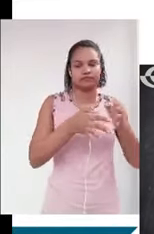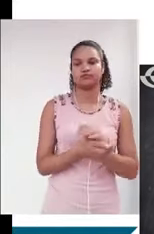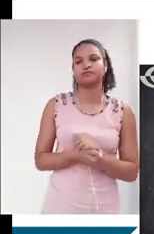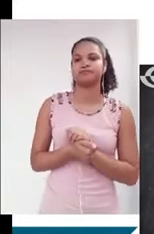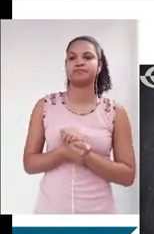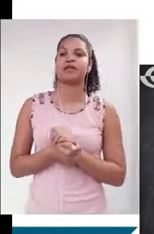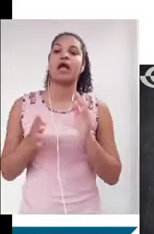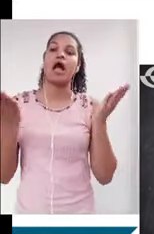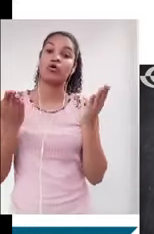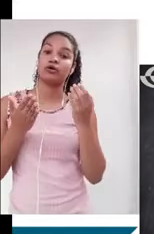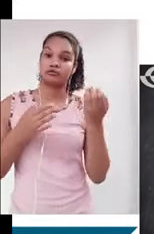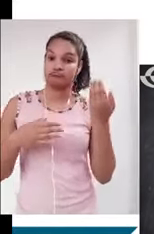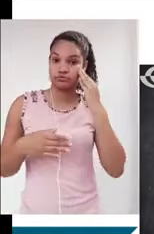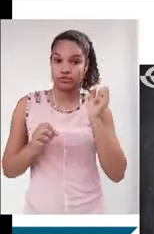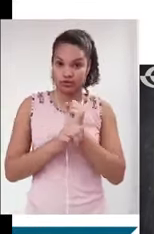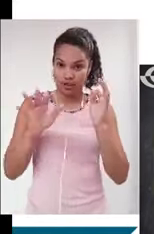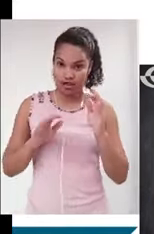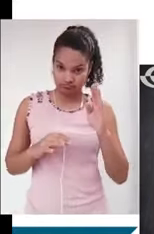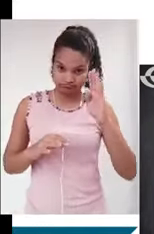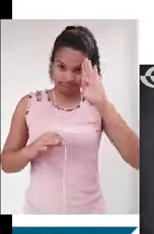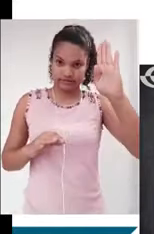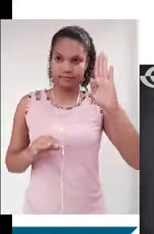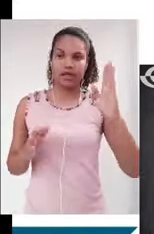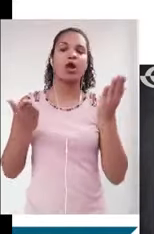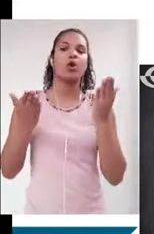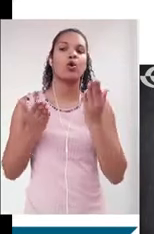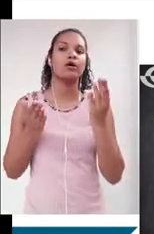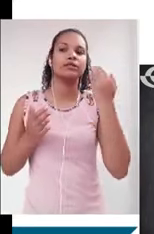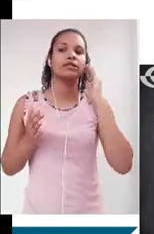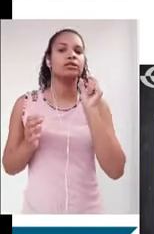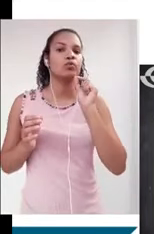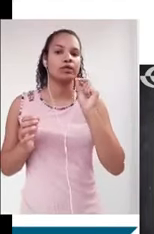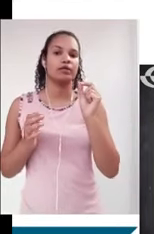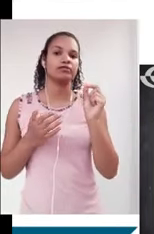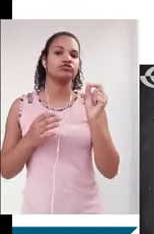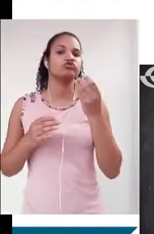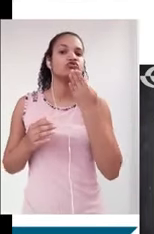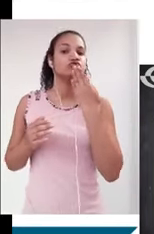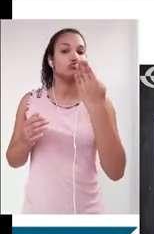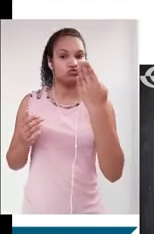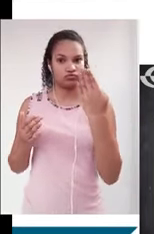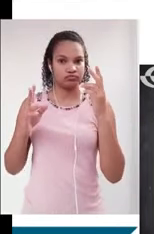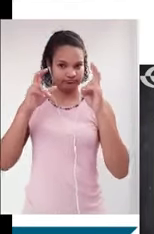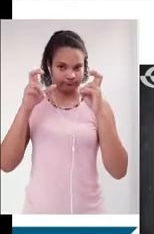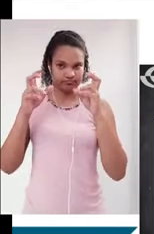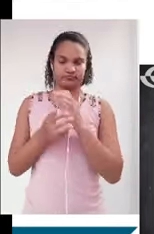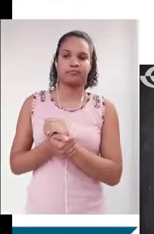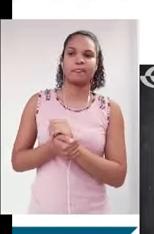principais, chegou o momento de nós entendermos sobre tipologia temática. A primeira tipologia temática que eu gostaria de comentar com vocês,